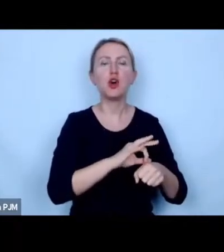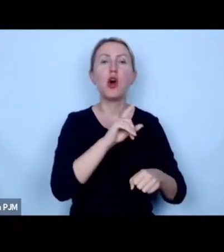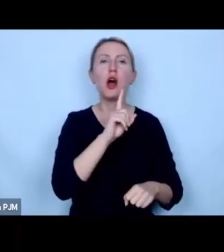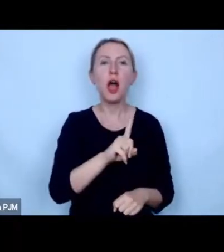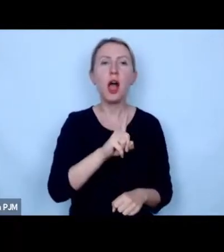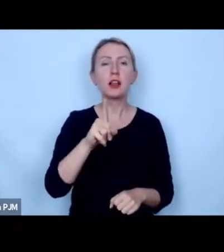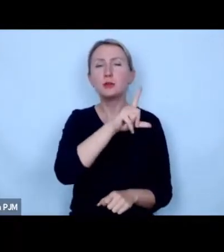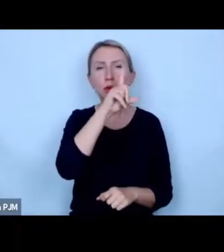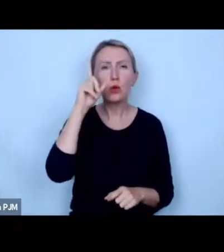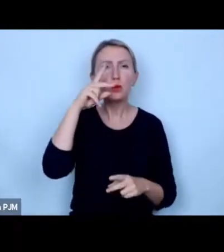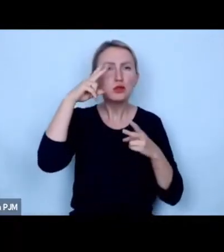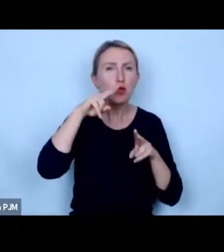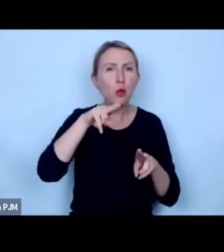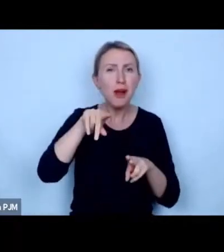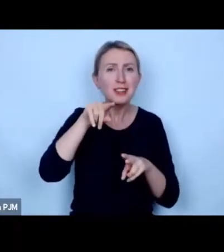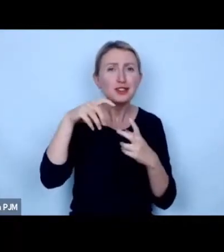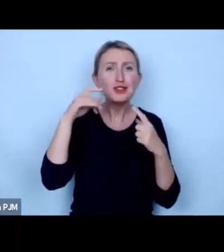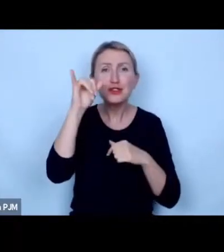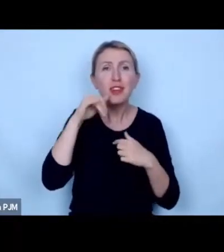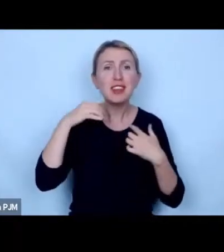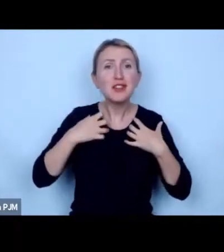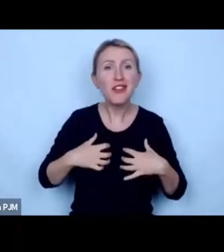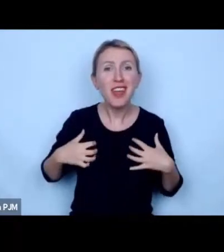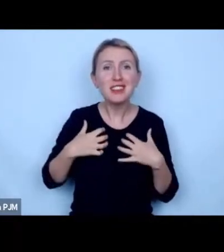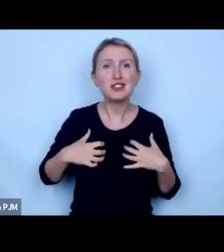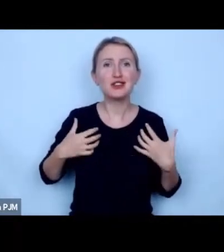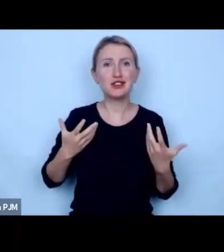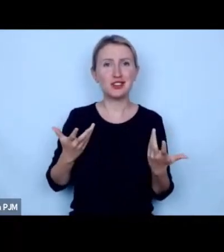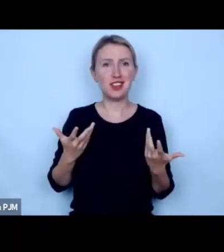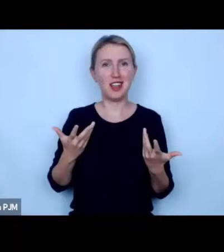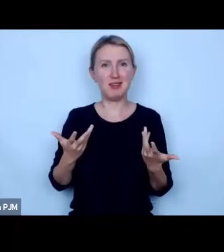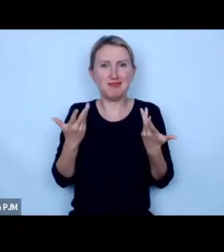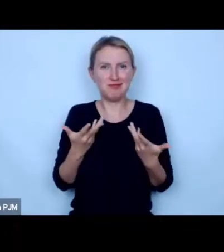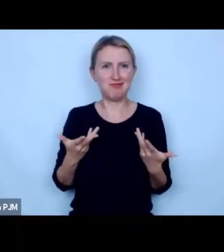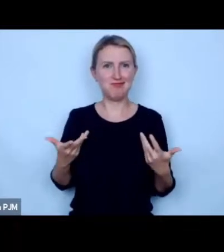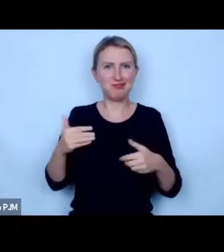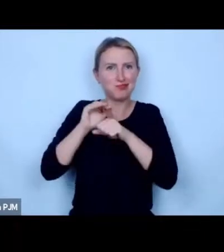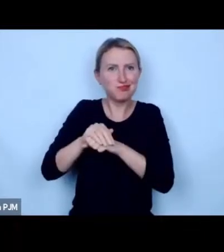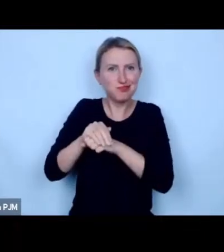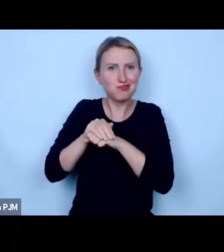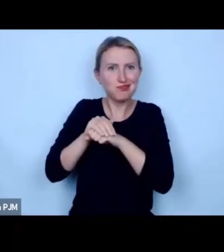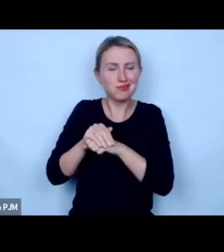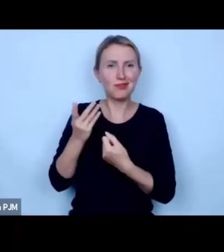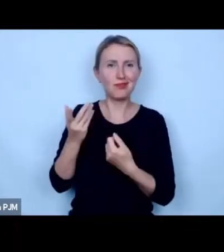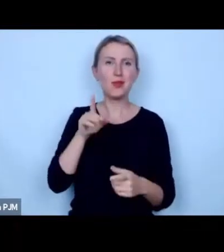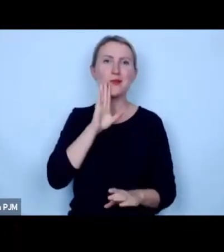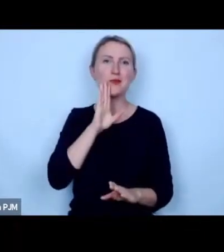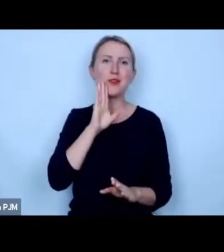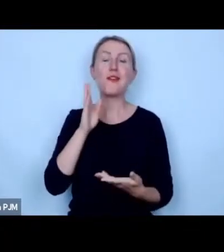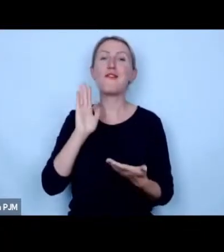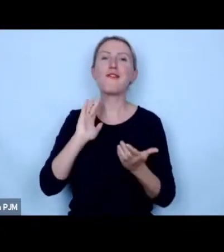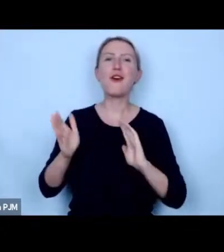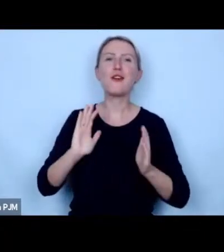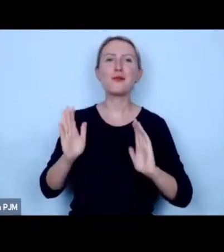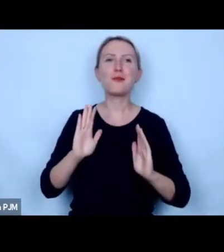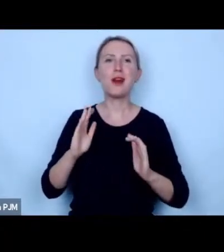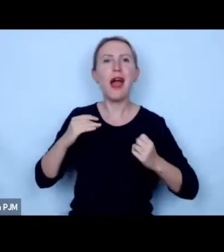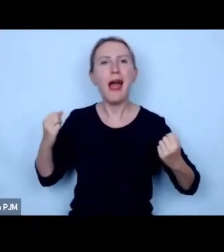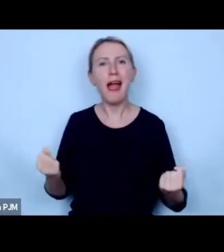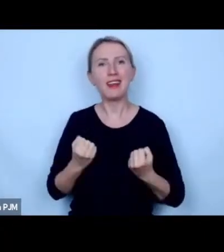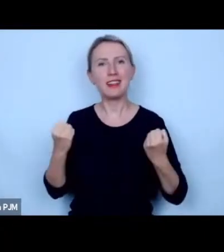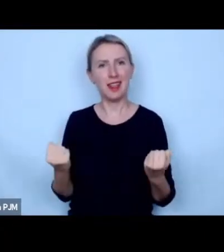żeby ludzie zobaczyli w nich zwierzęta towarzyszące jest to nasza taka forma aktywizmu